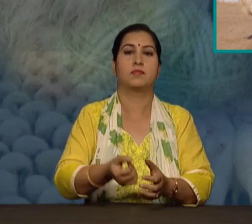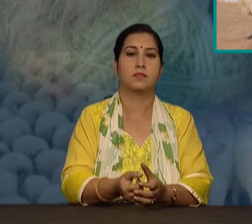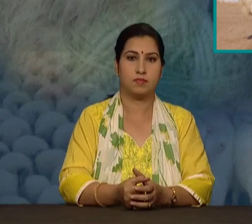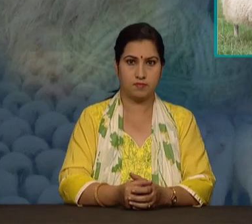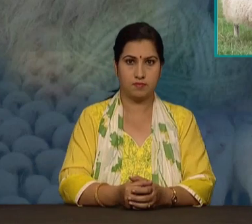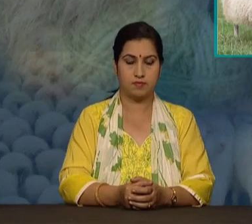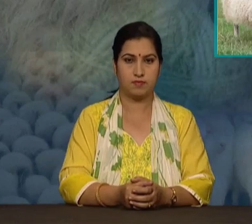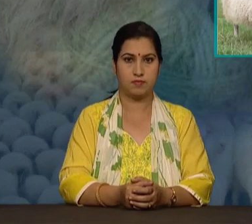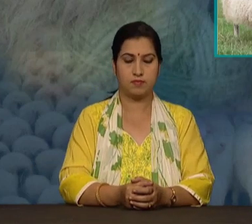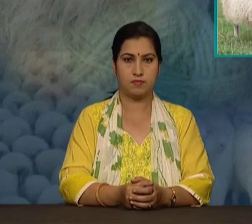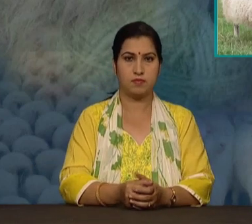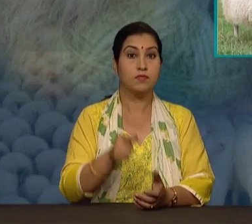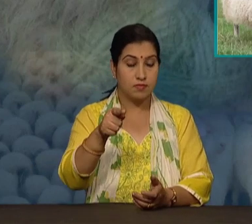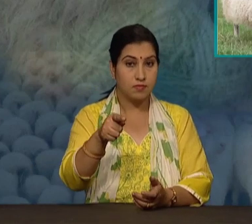आपको एक बात बताएं